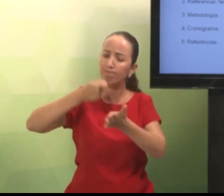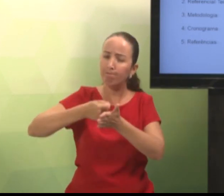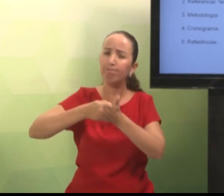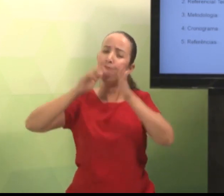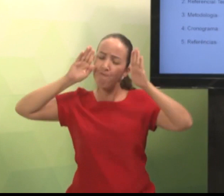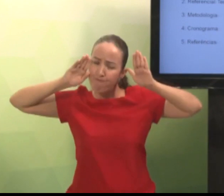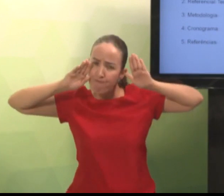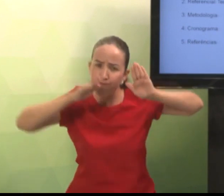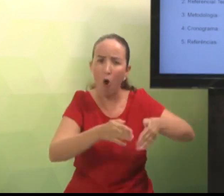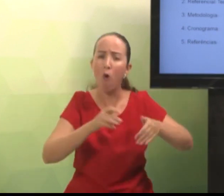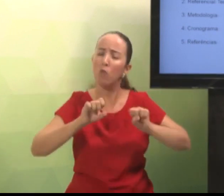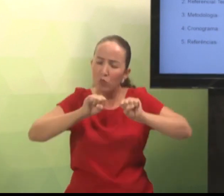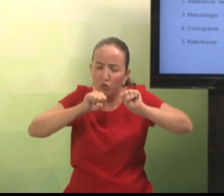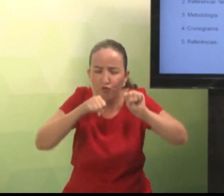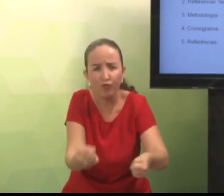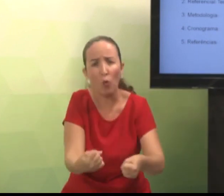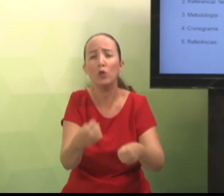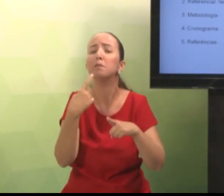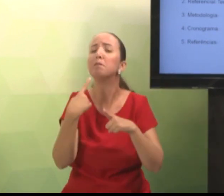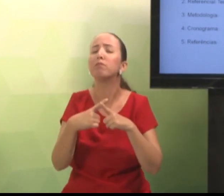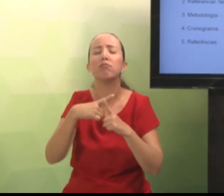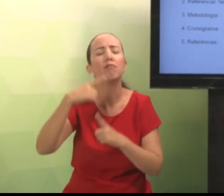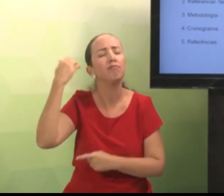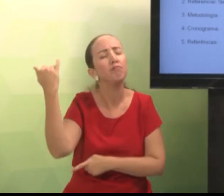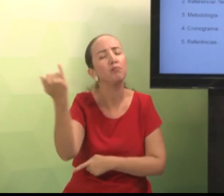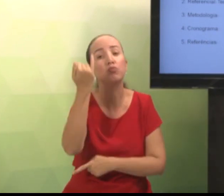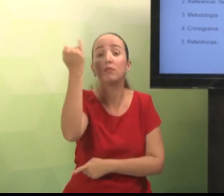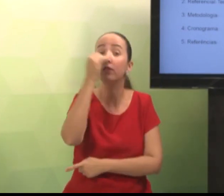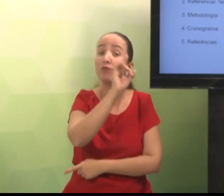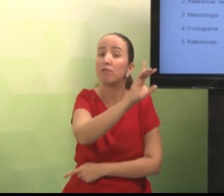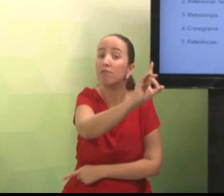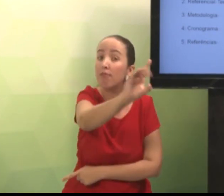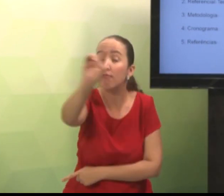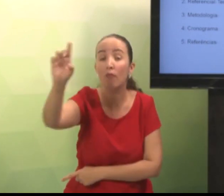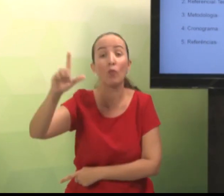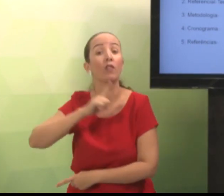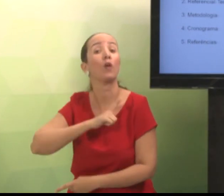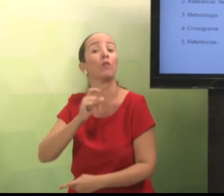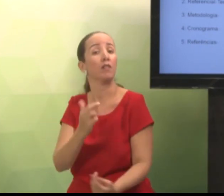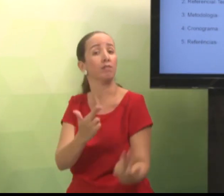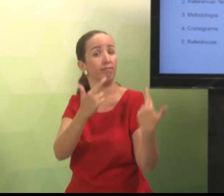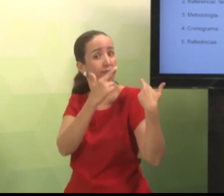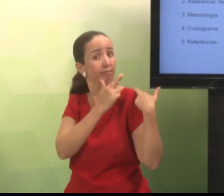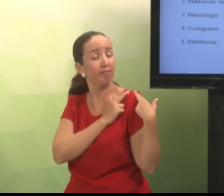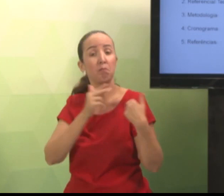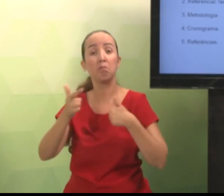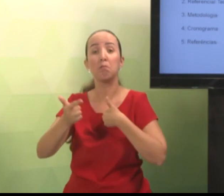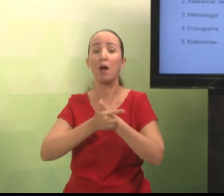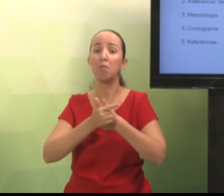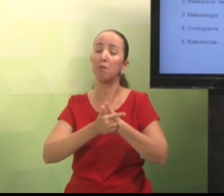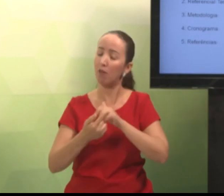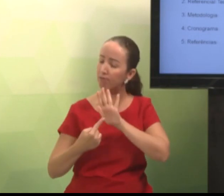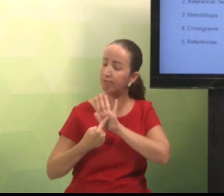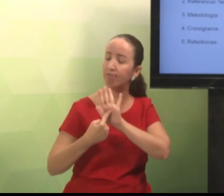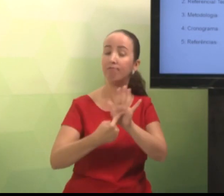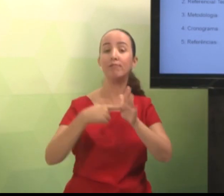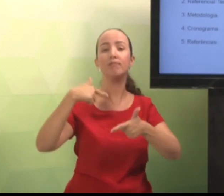com o tempo. Foco no seu trabalho. Então, é muito importante que cada um de vocês assumam a sua responsabilidade, o seu papel no